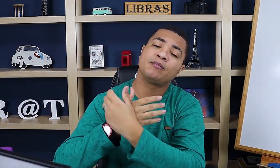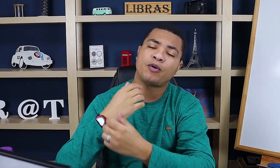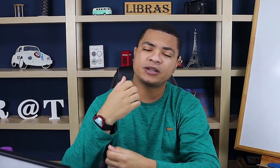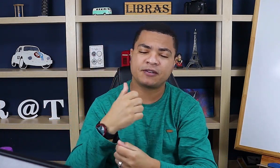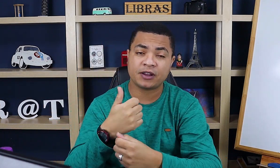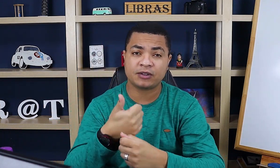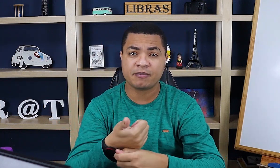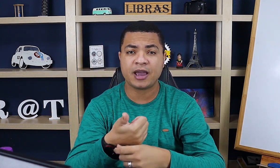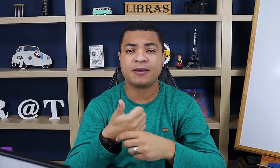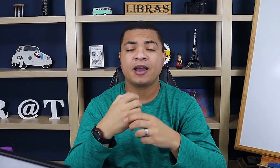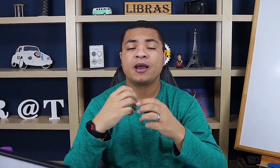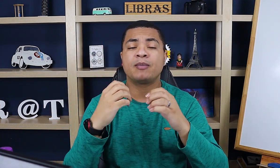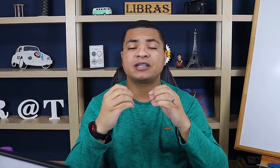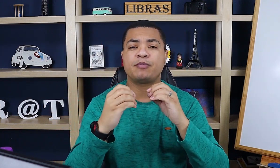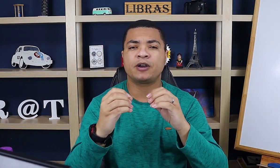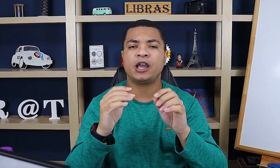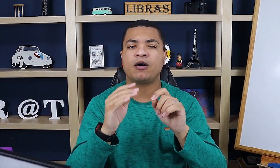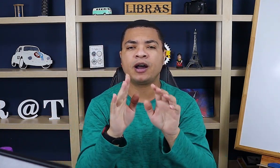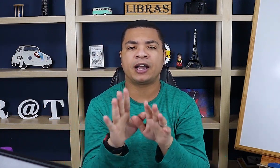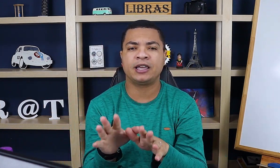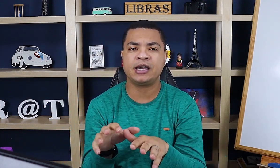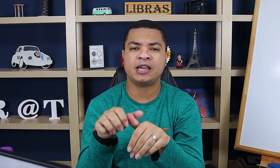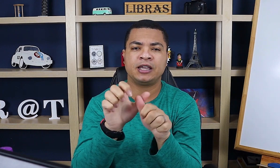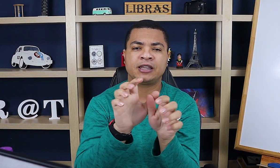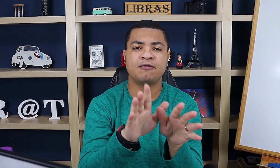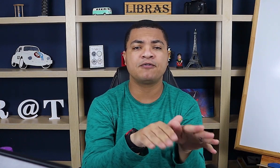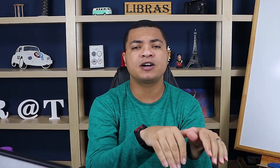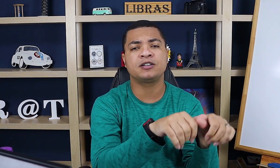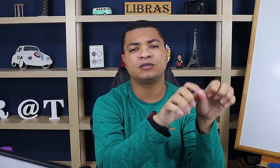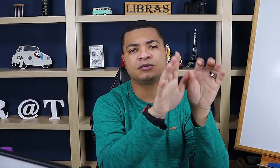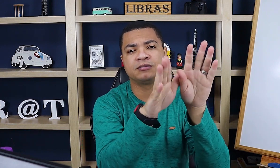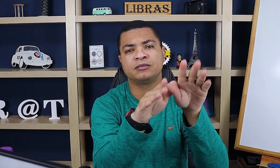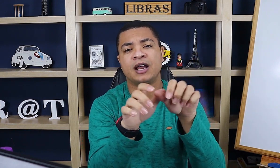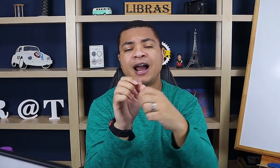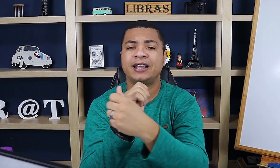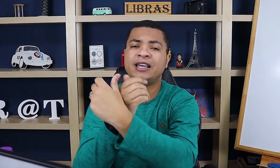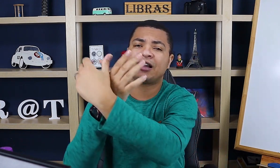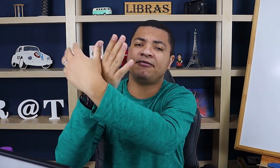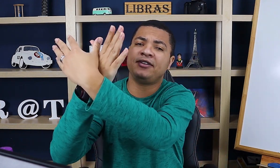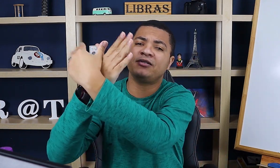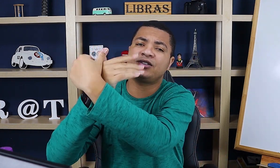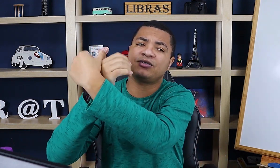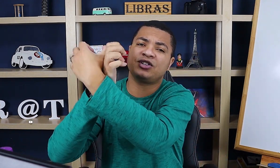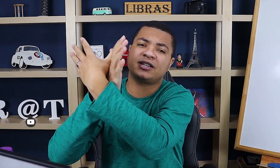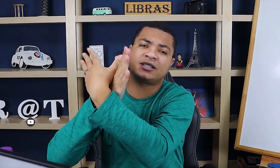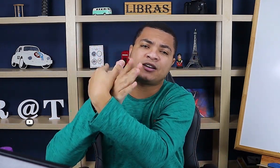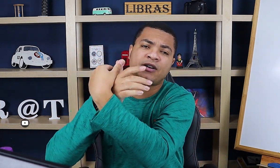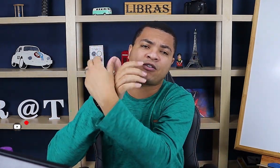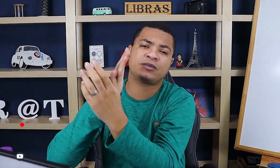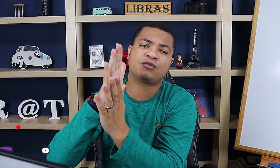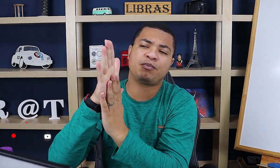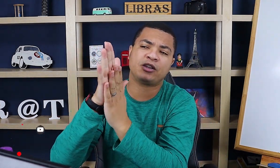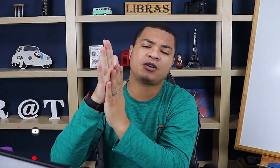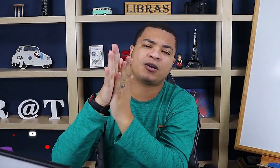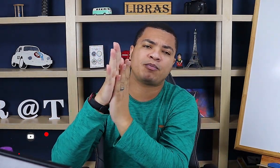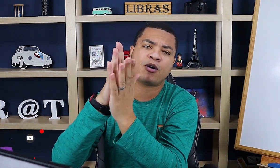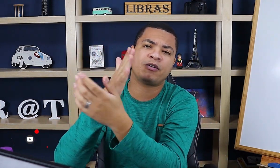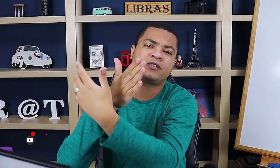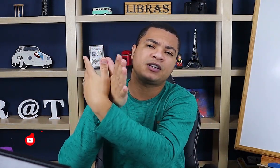Pode ser feito também. Mas é porque, ó, aqui tá voando. Aqui tá vindo em sua direção. É como se o peitoral da pomba fosse